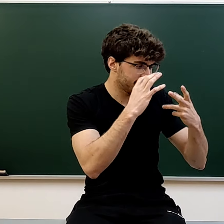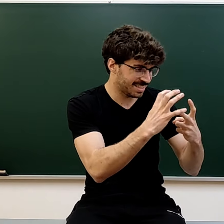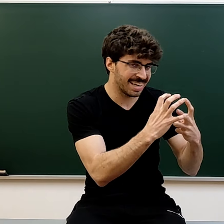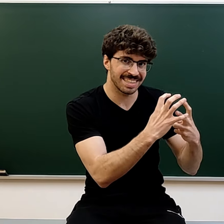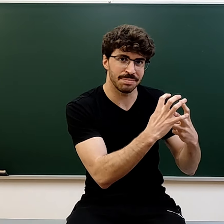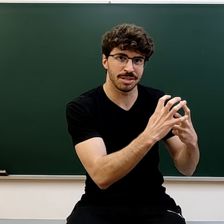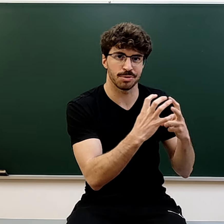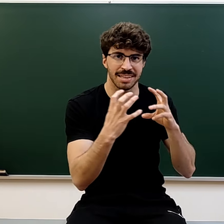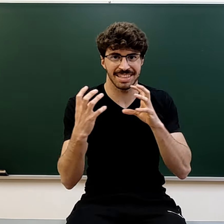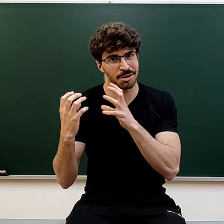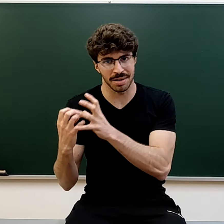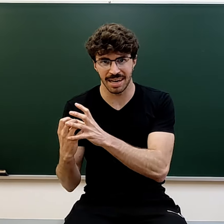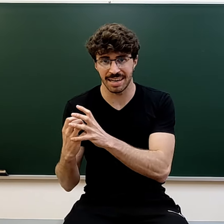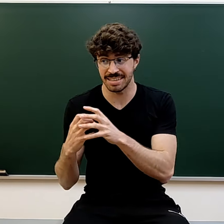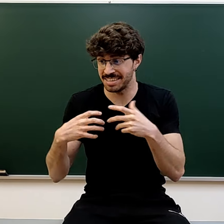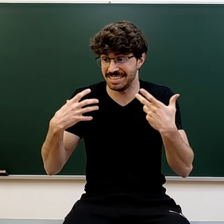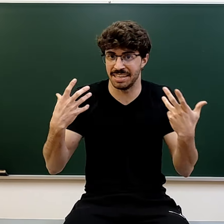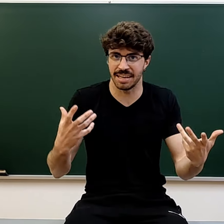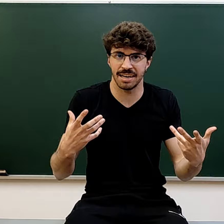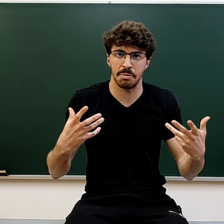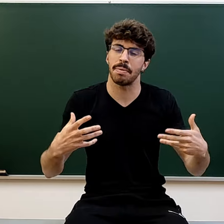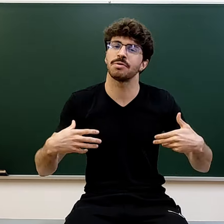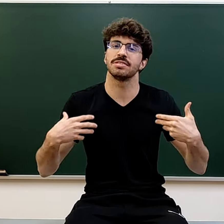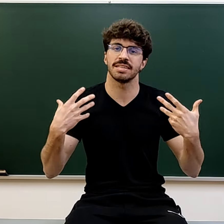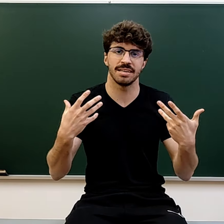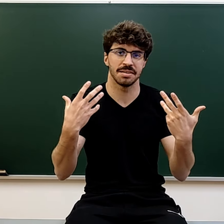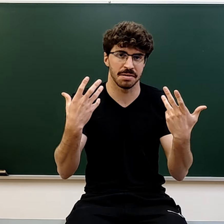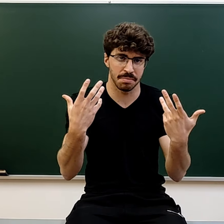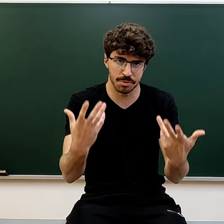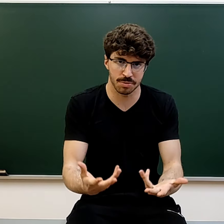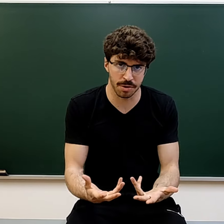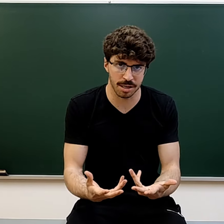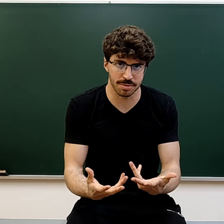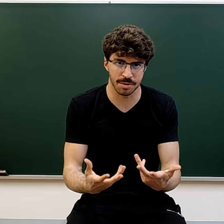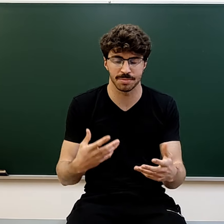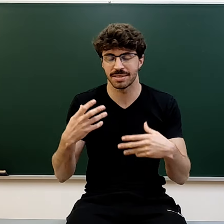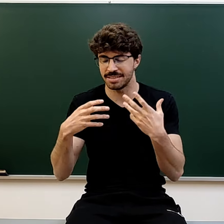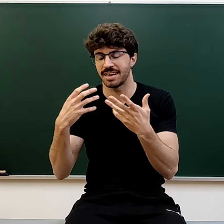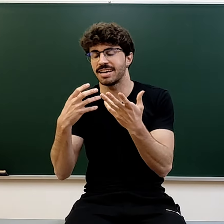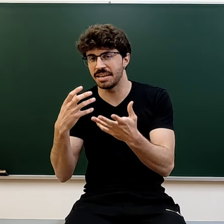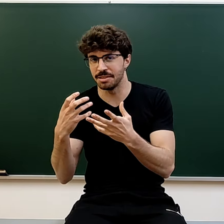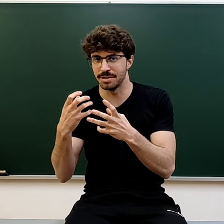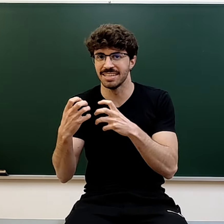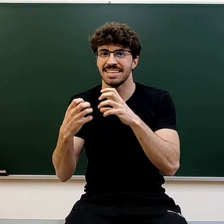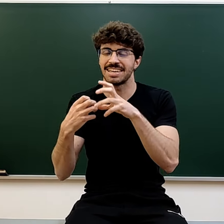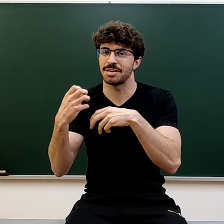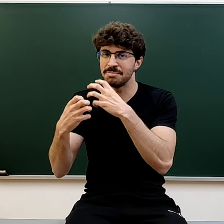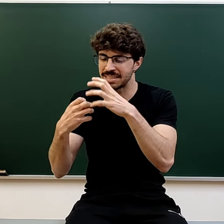ser ese tipo de estudiante, te convertirá en alguien que sin querer va a conseguir muchos mejores resultados, sin querer queriendo, claro que vas a